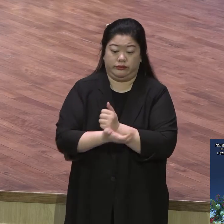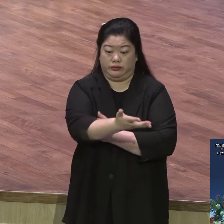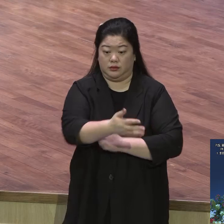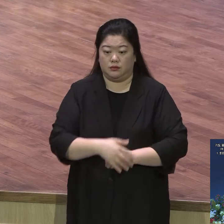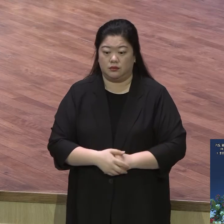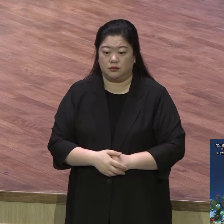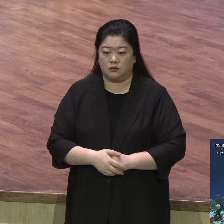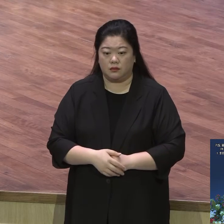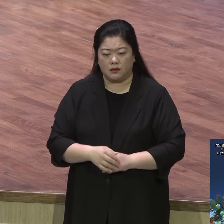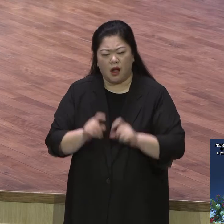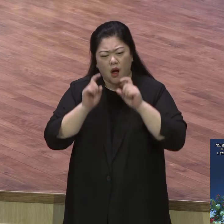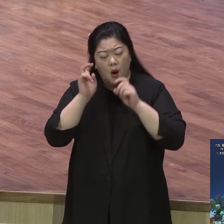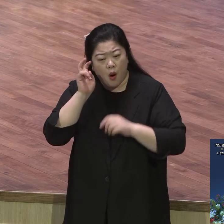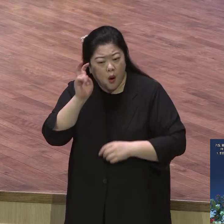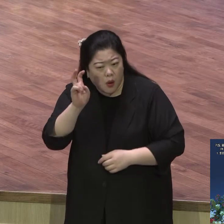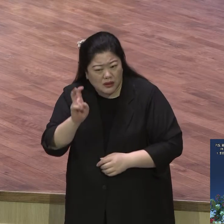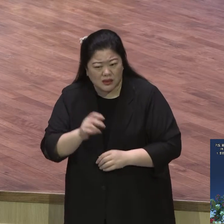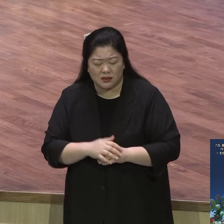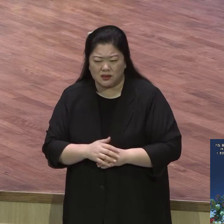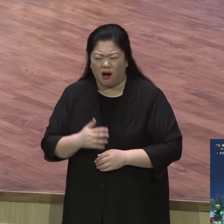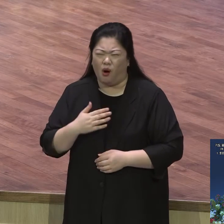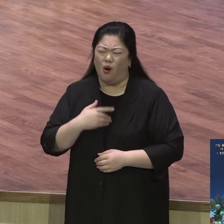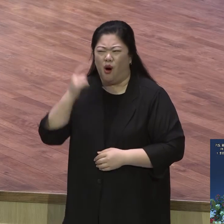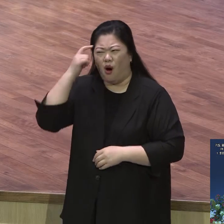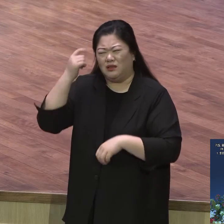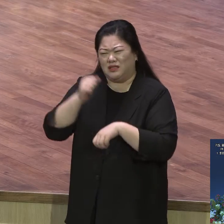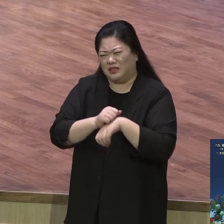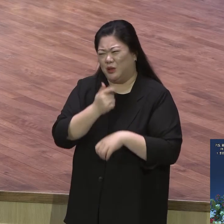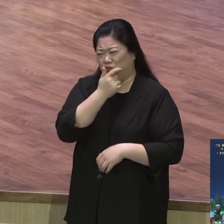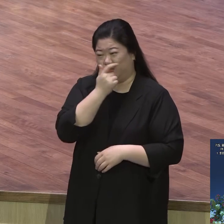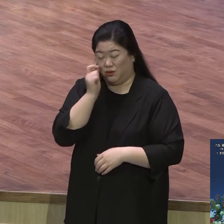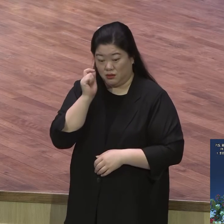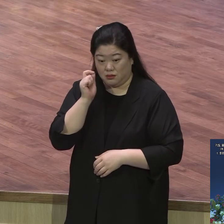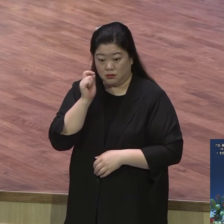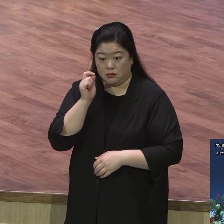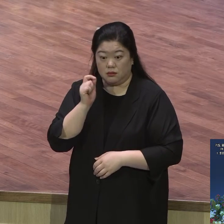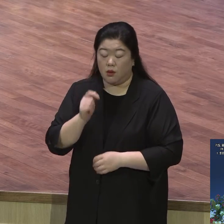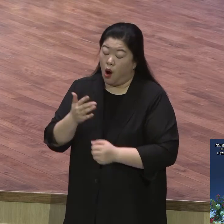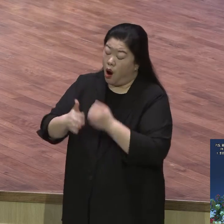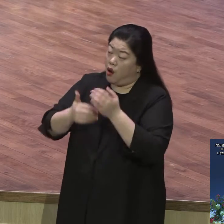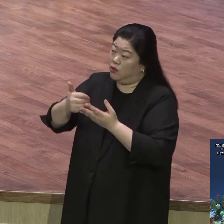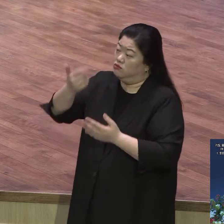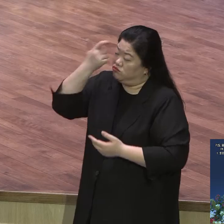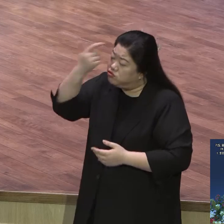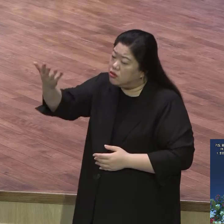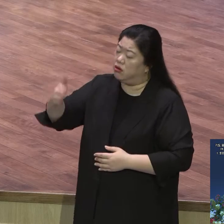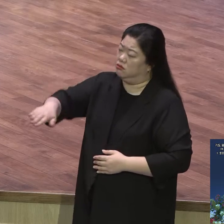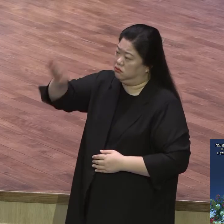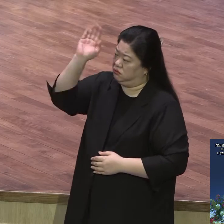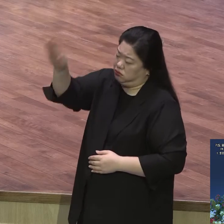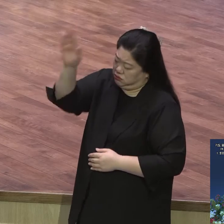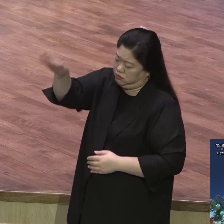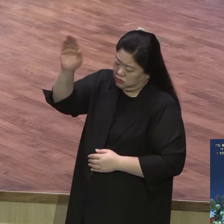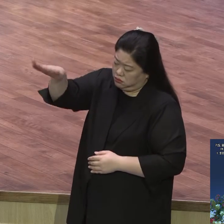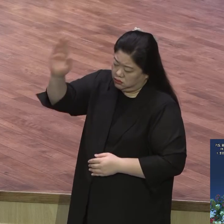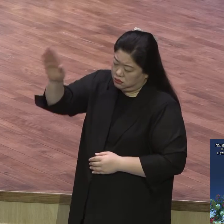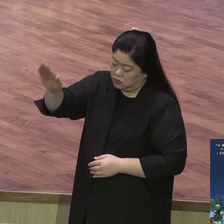나쁩니까 지혜가 부족하거든 구해주시고 구해주시는 하나님께 구하라 그랬잖아요 그게 성령이에요 성령은 지혜형이에요